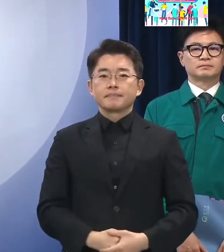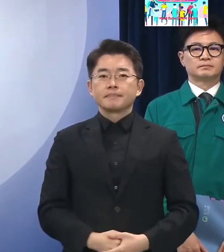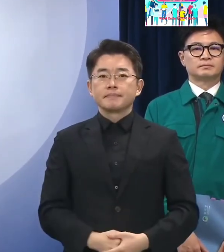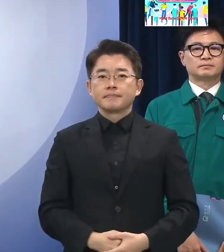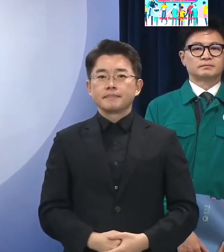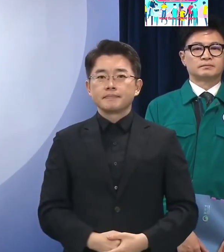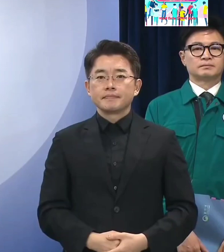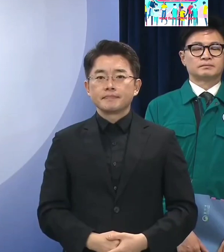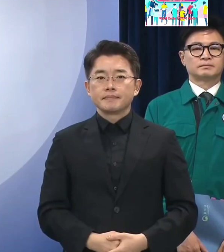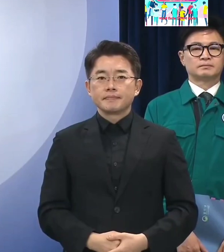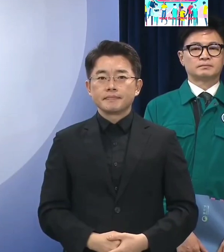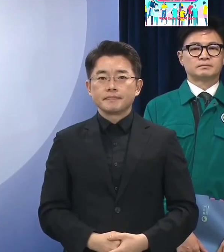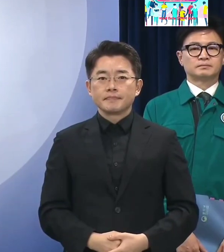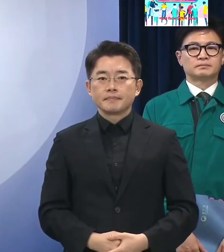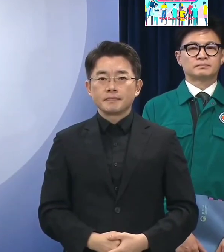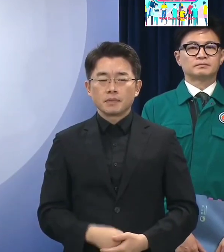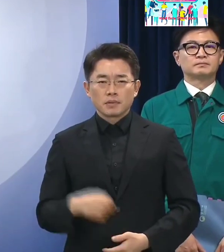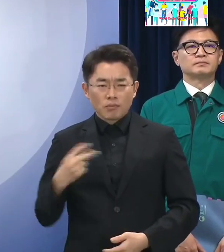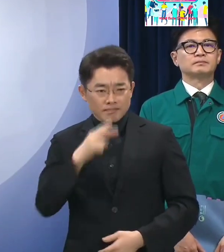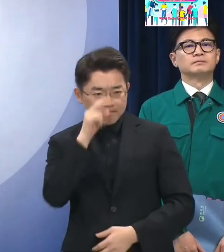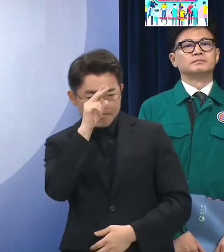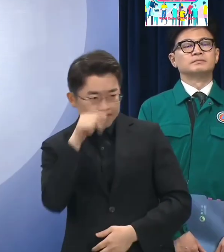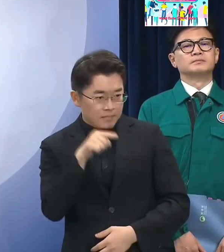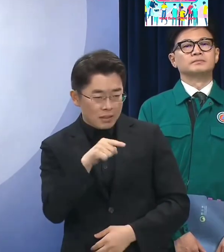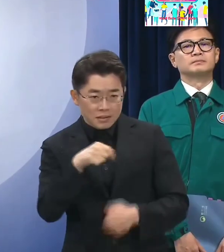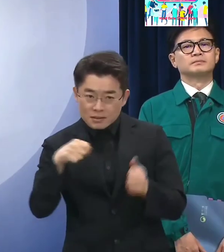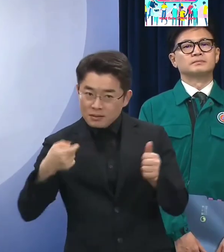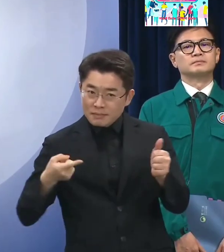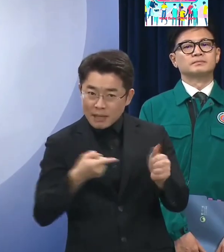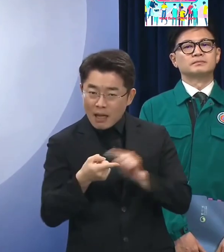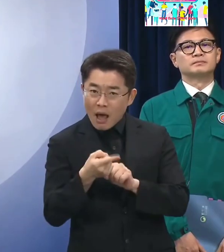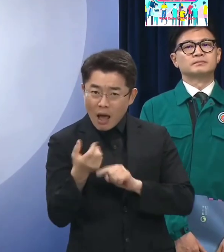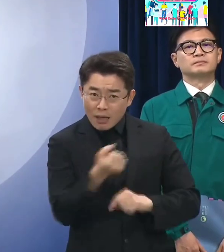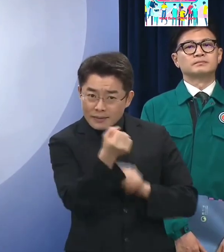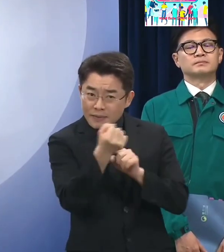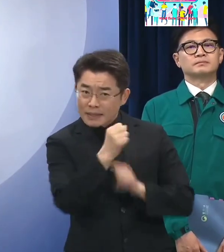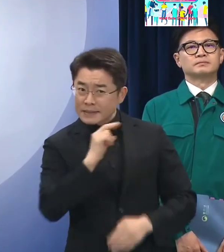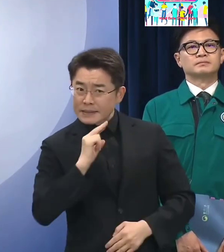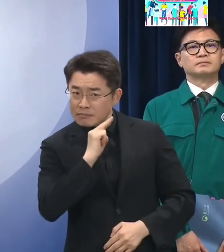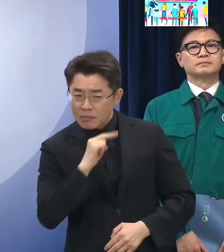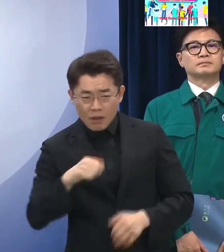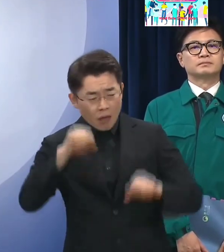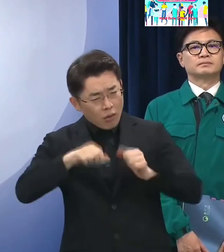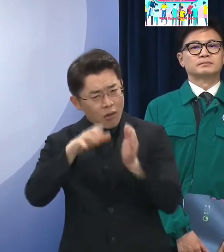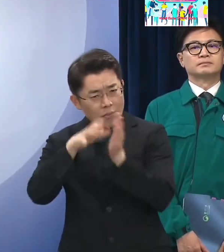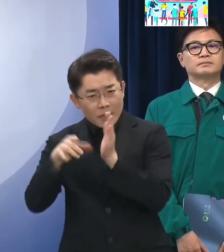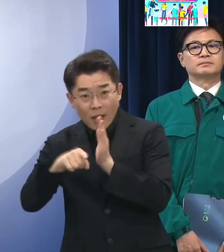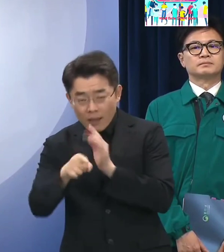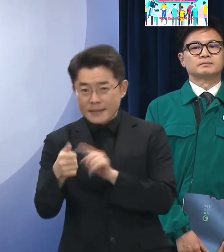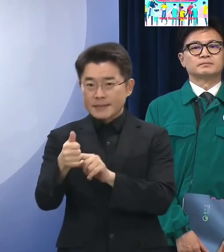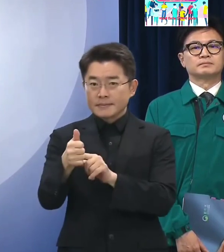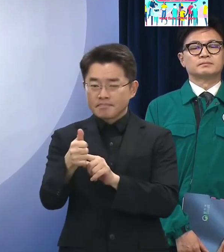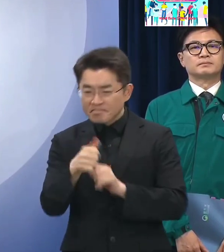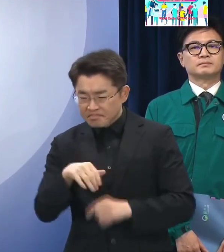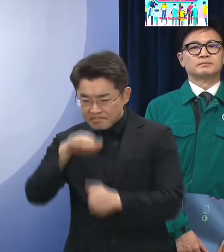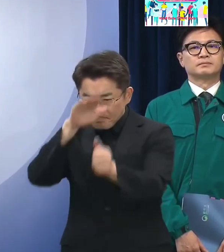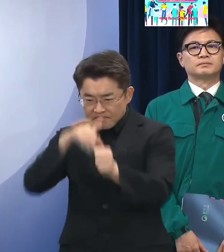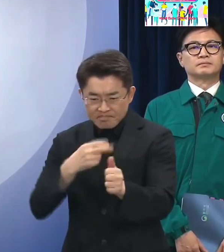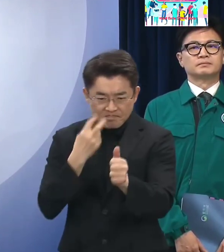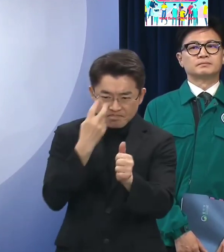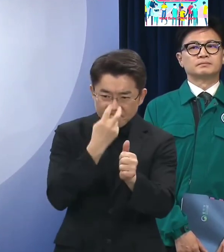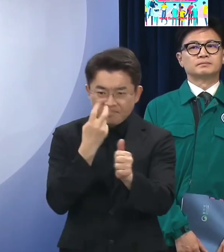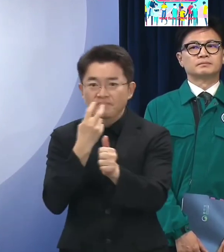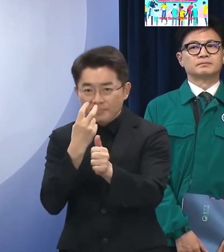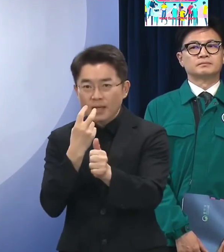있습니다 또한 흉기 소지 의심자, 이상 행동자에 한해 법적인 절차에 따라 검문